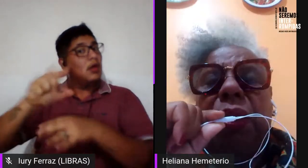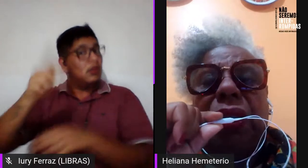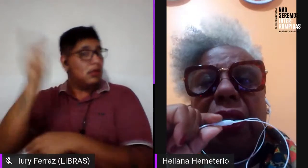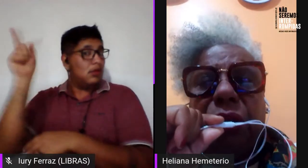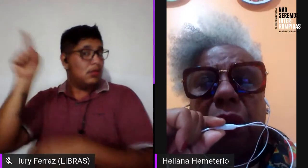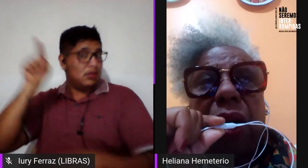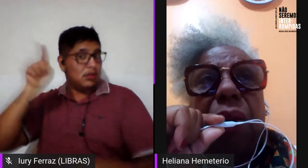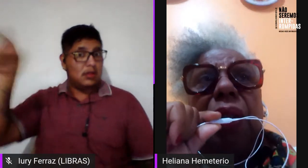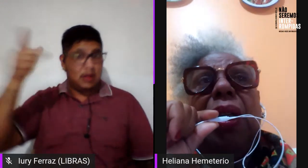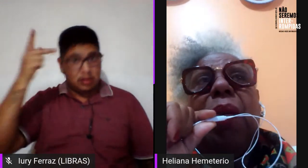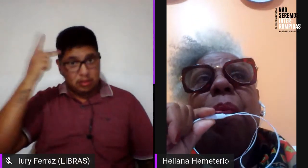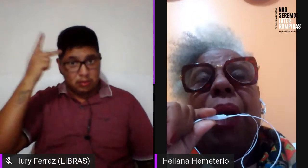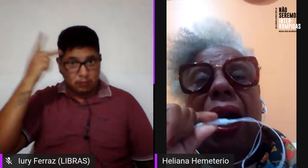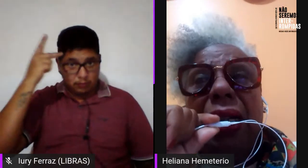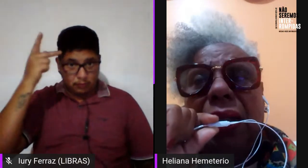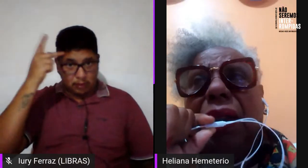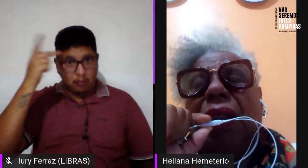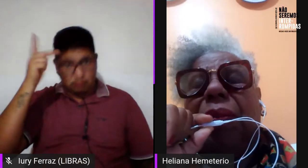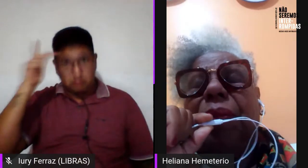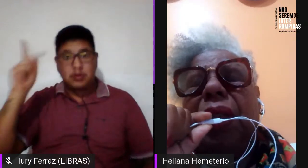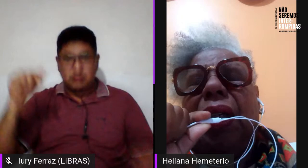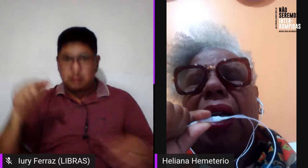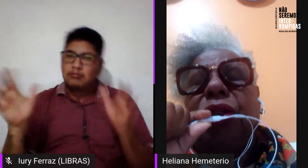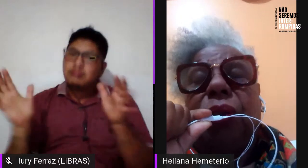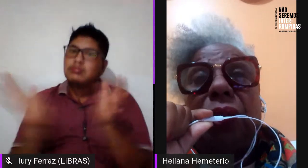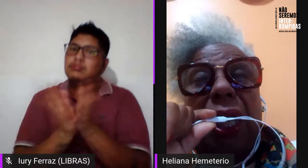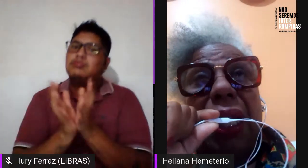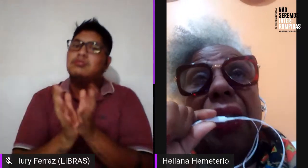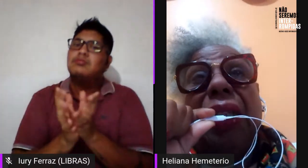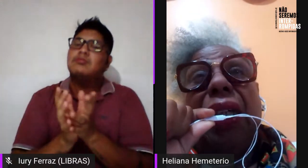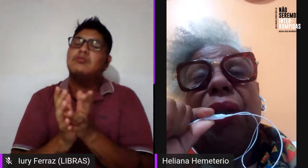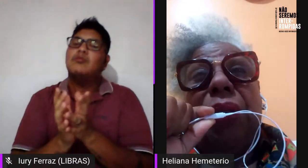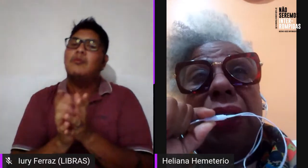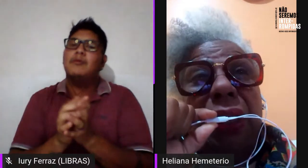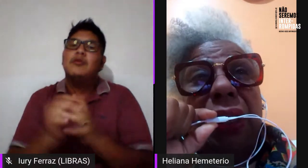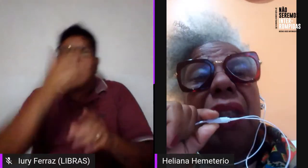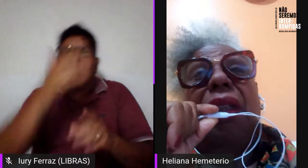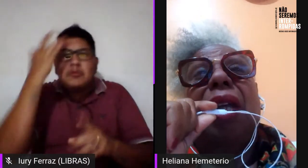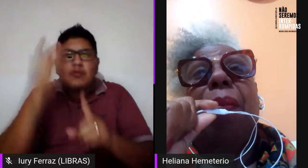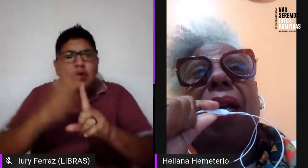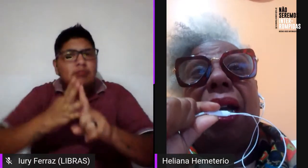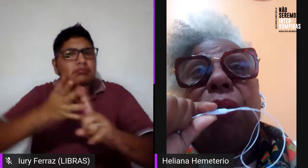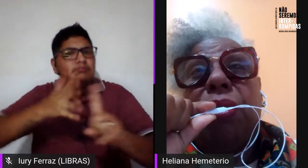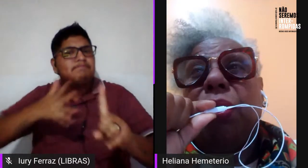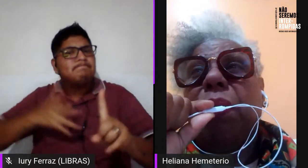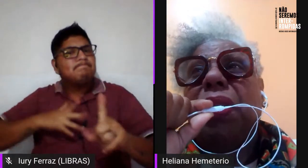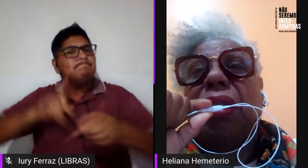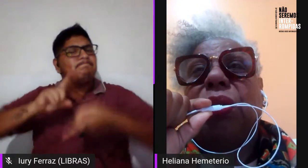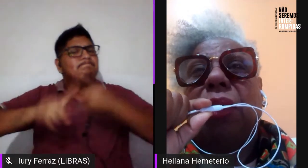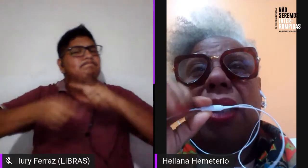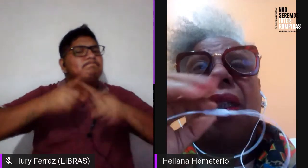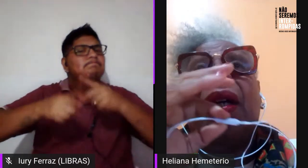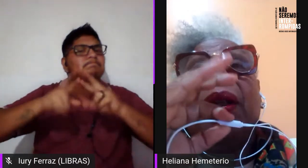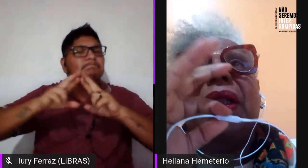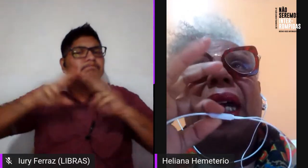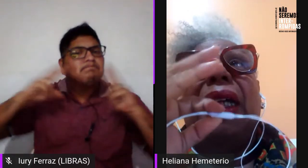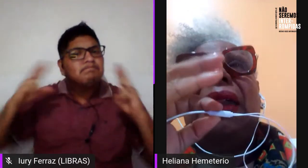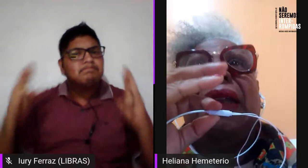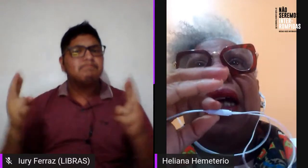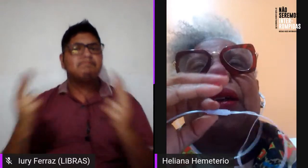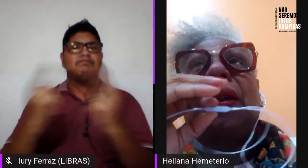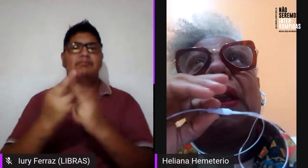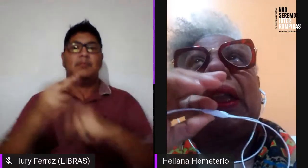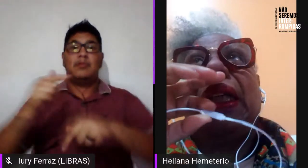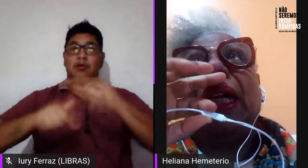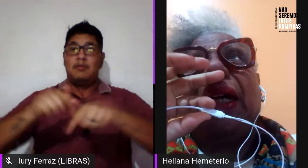ação homossexual para articular e reunir e trabalhar com os homossexuais. Na